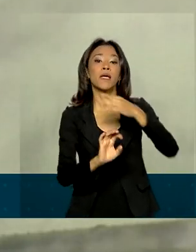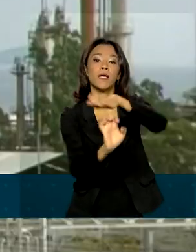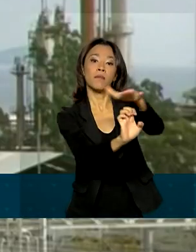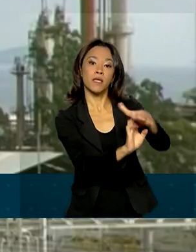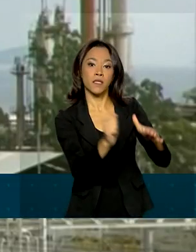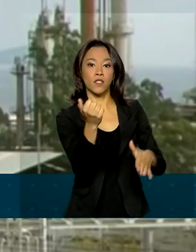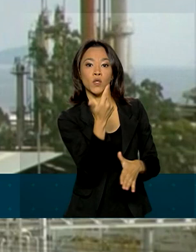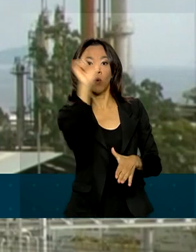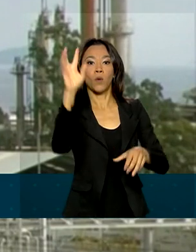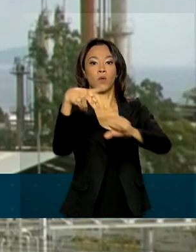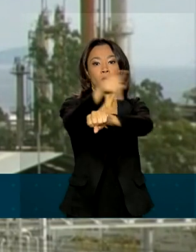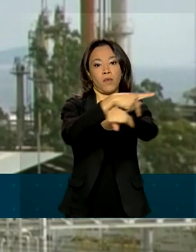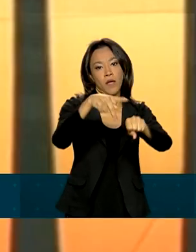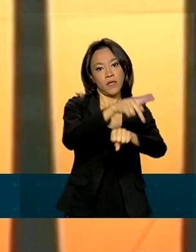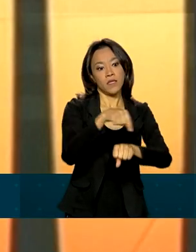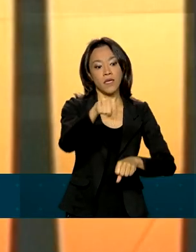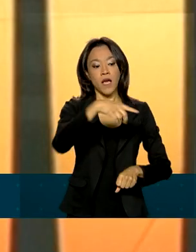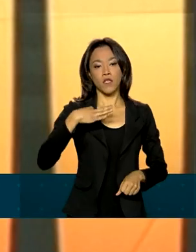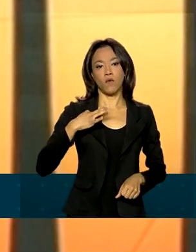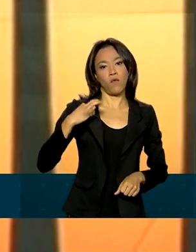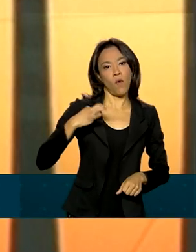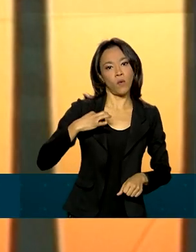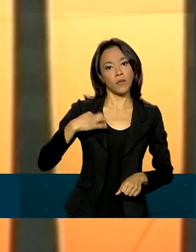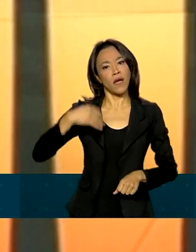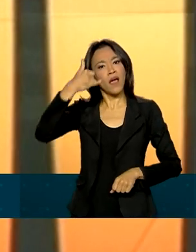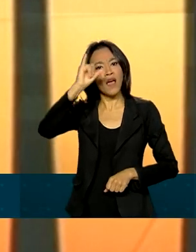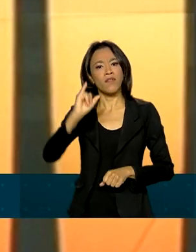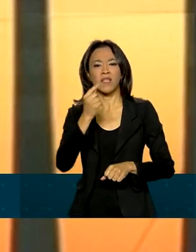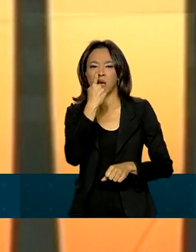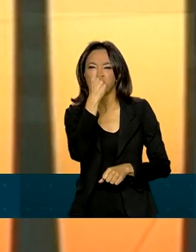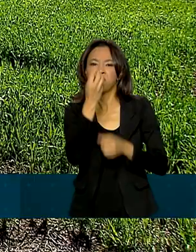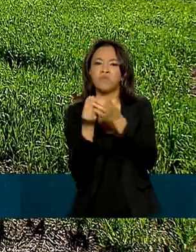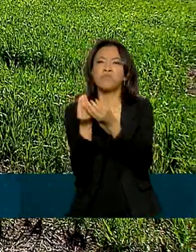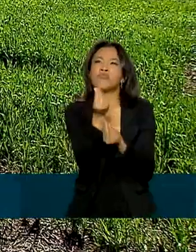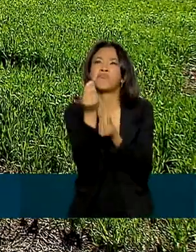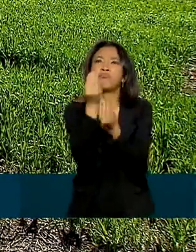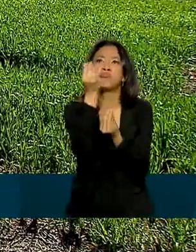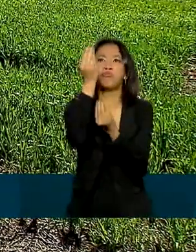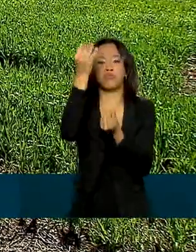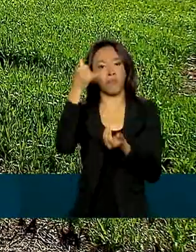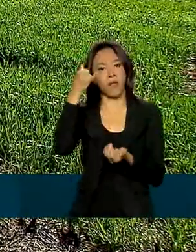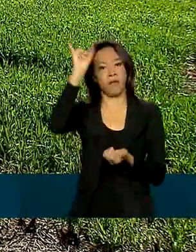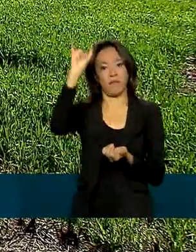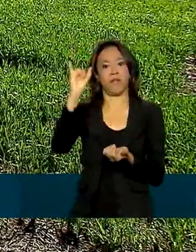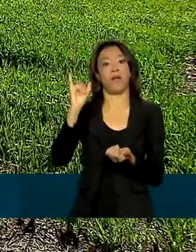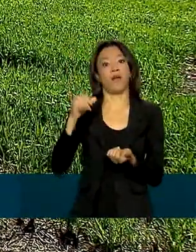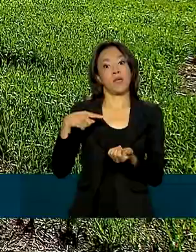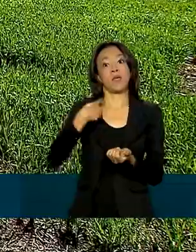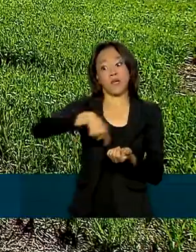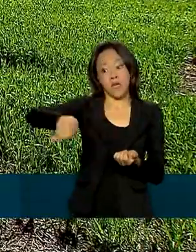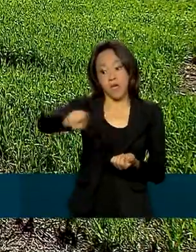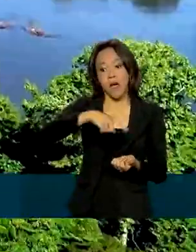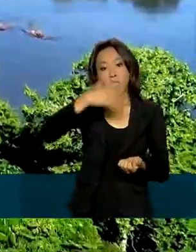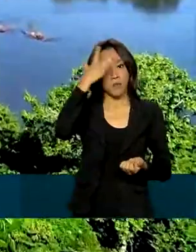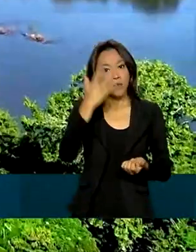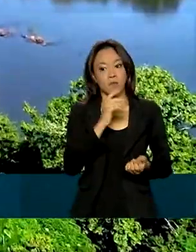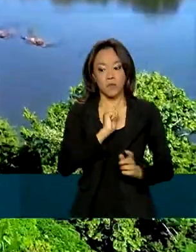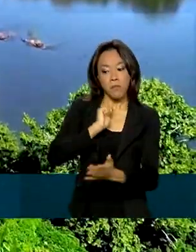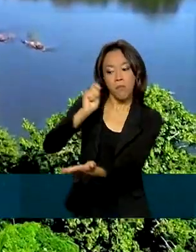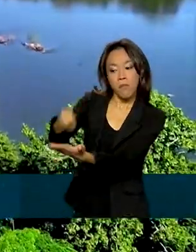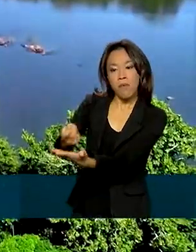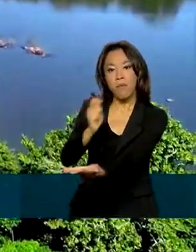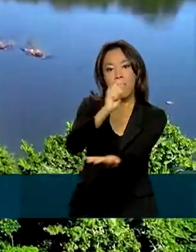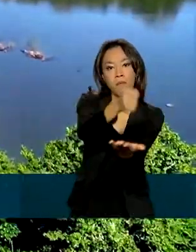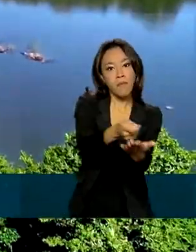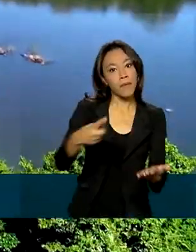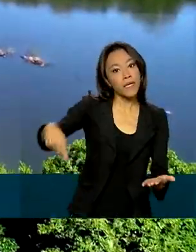compensar de forma voluntária a emissão de gases de efeito estufa. Os investidores remuneram os produtores rurais para